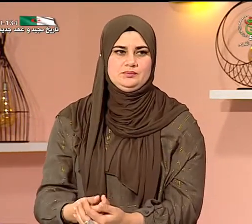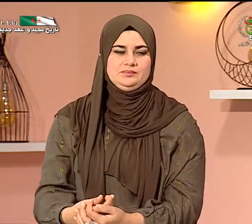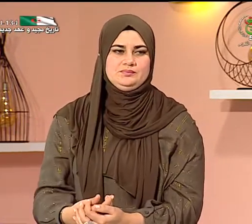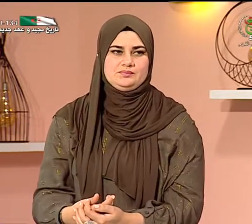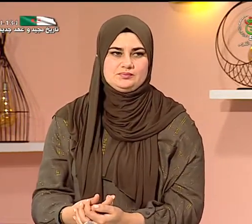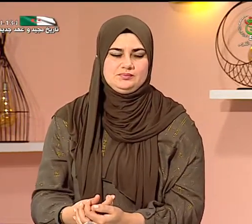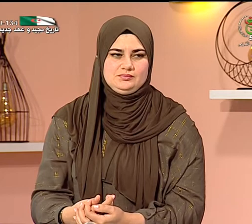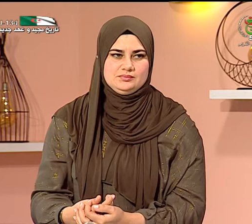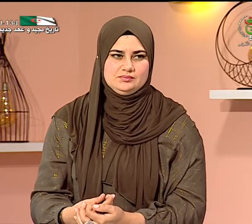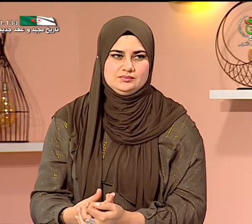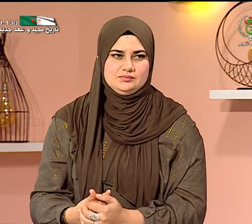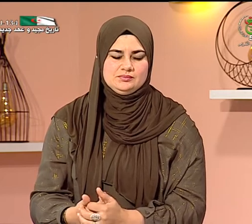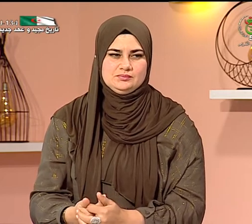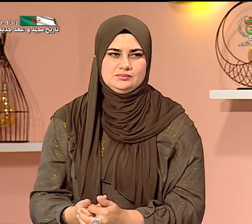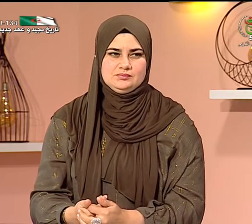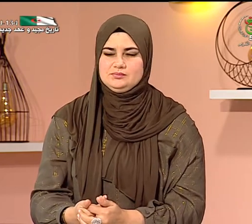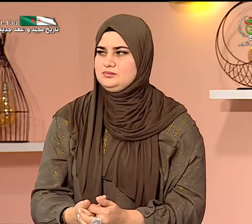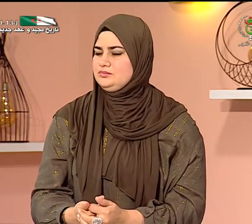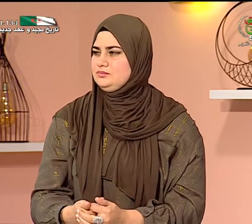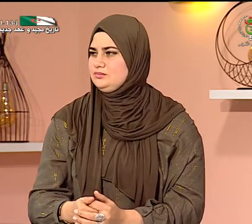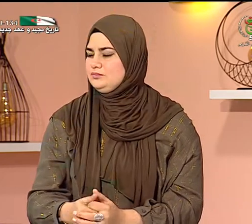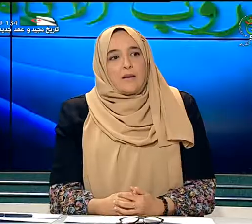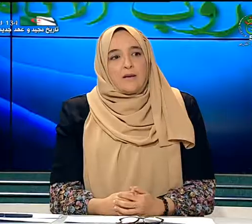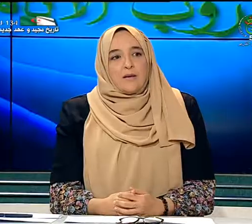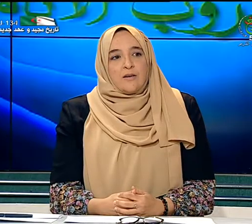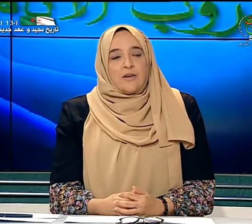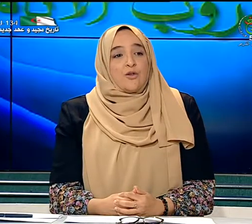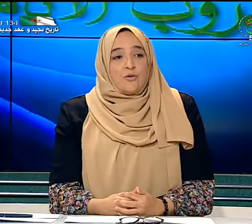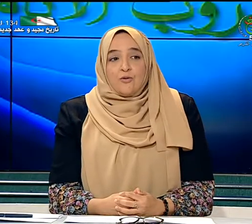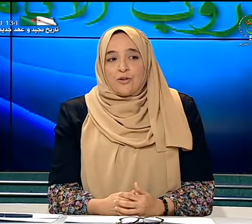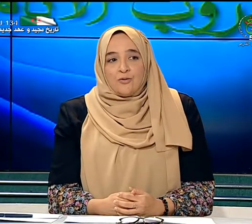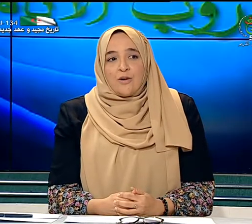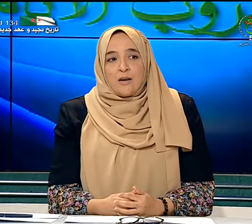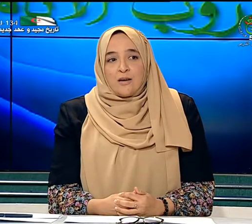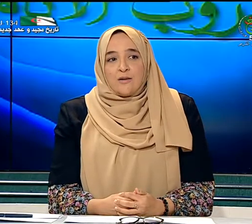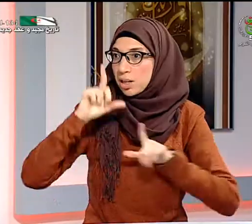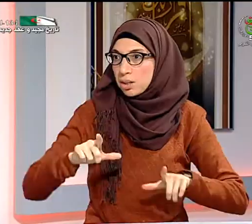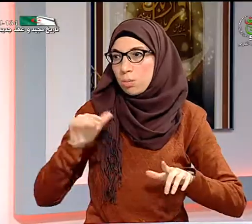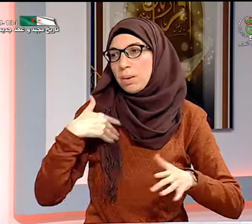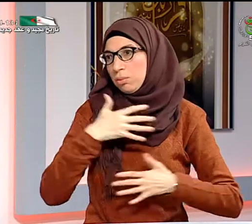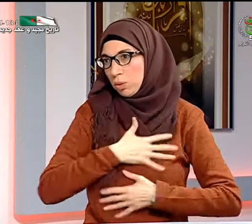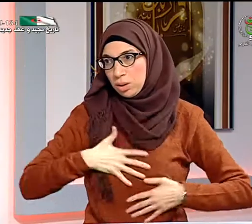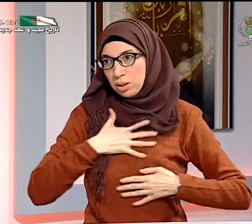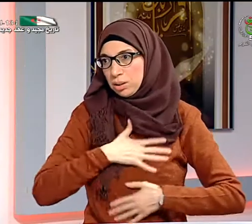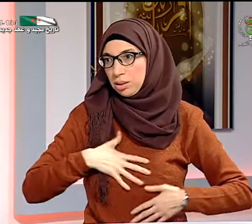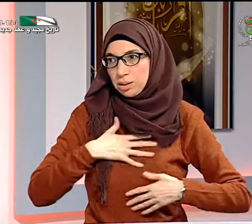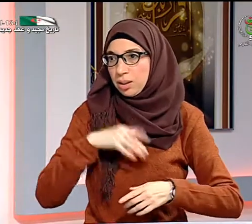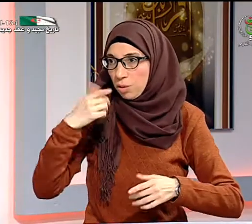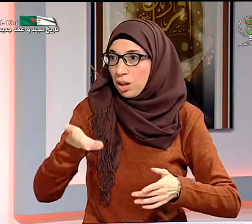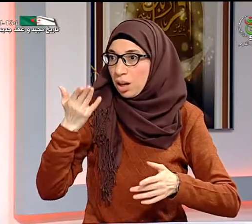هي التي ستساعدني نعم حميدة أشكر جزيلا الرئيس عبد المجيد تبون